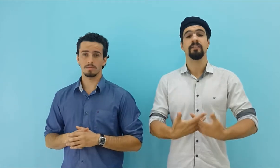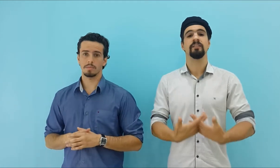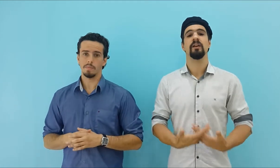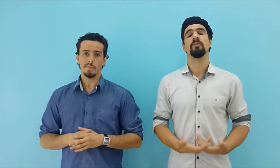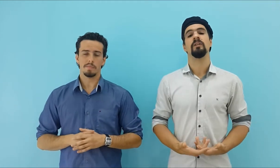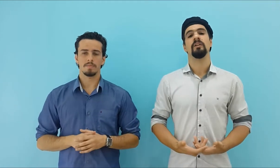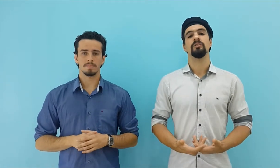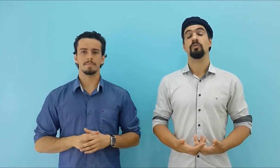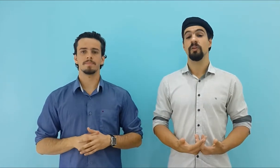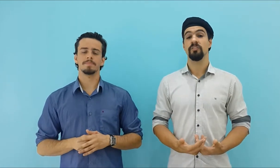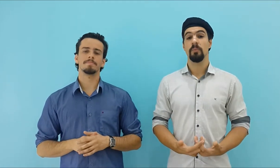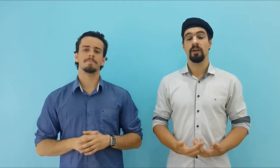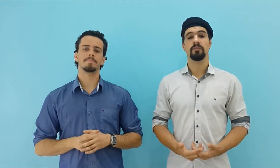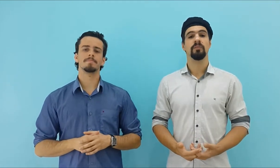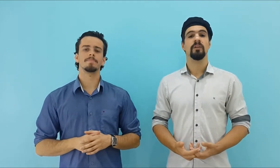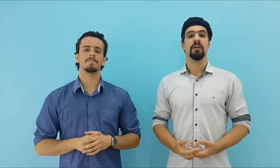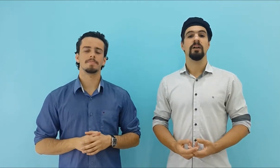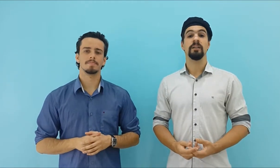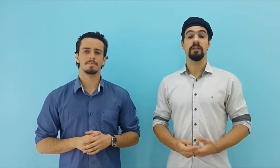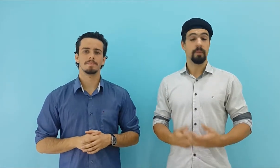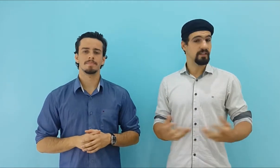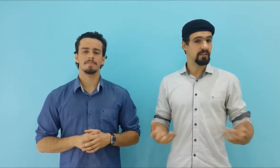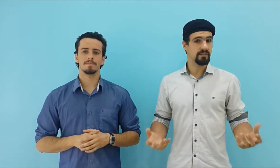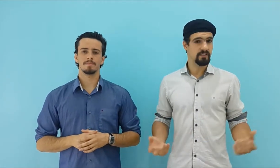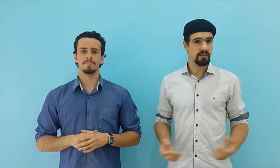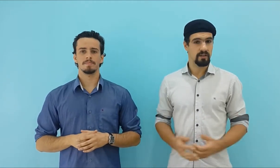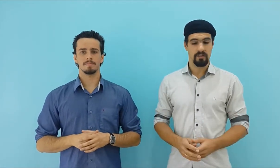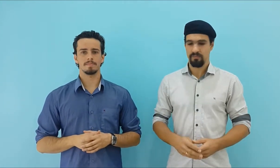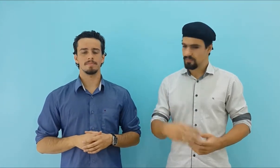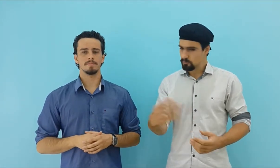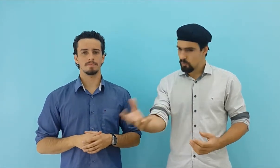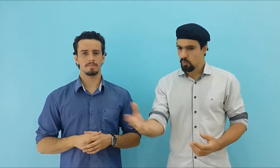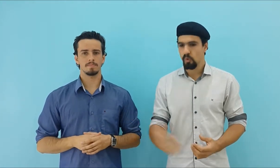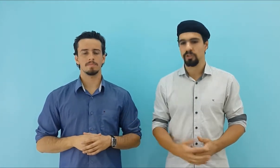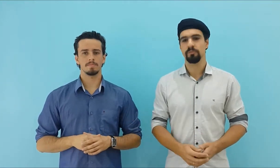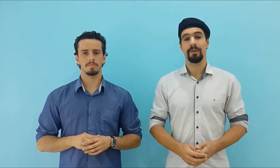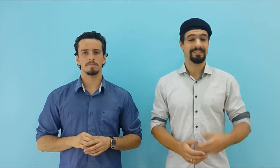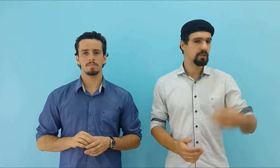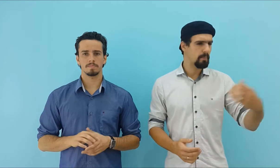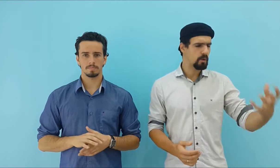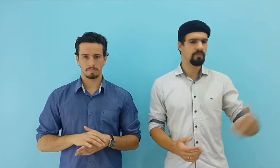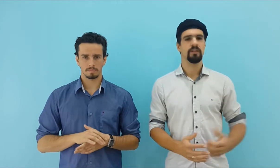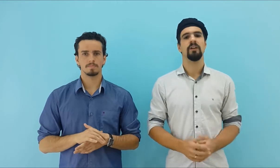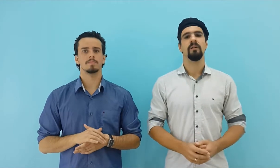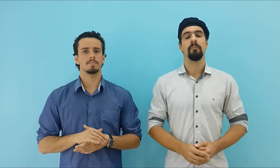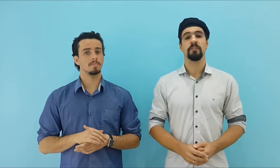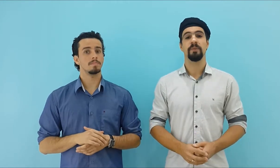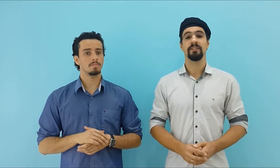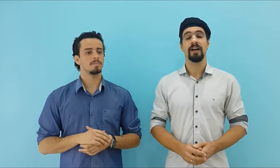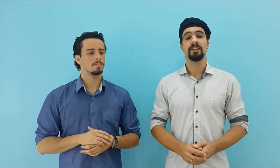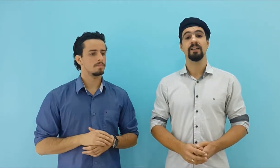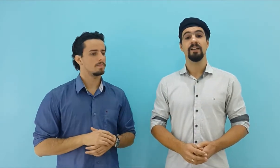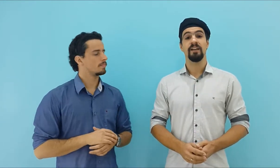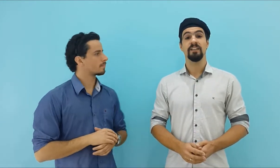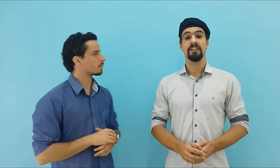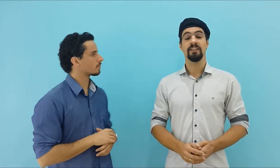aquisição de conhecimento e para quem deseja fazer um concurso, passar em uma prova mais pesada e